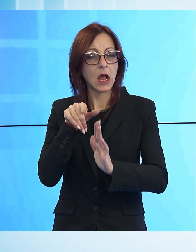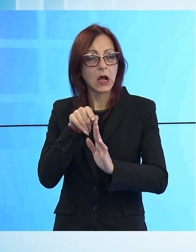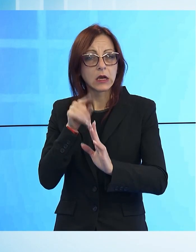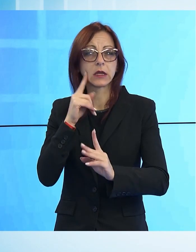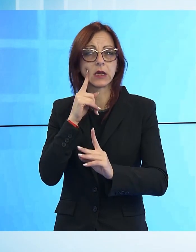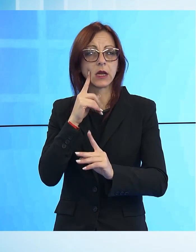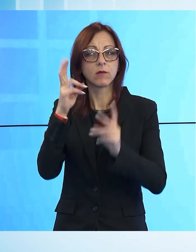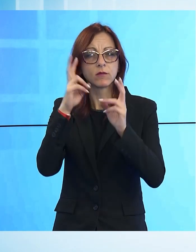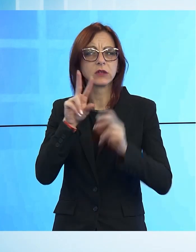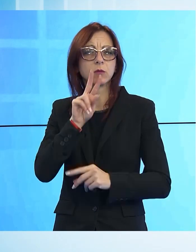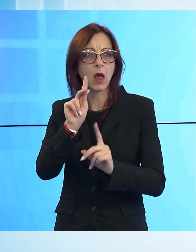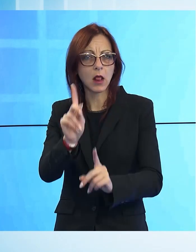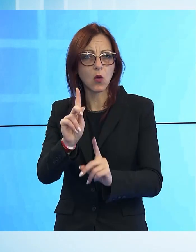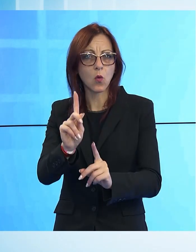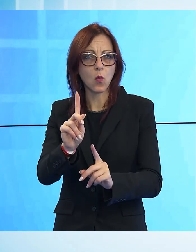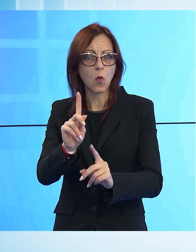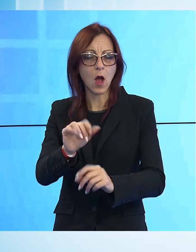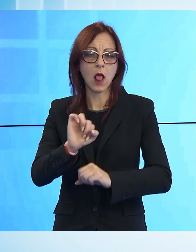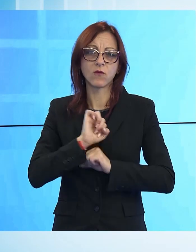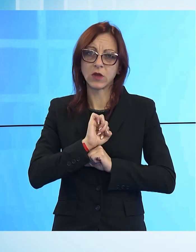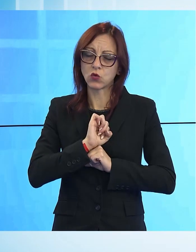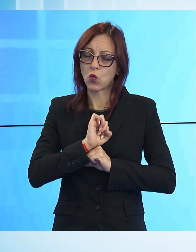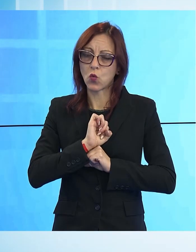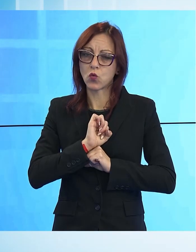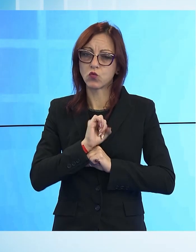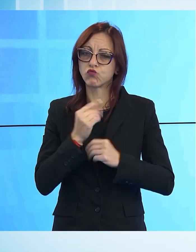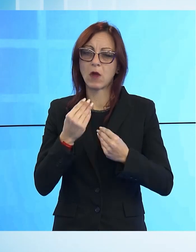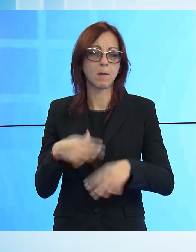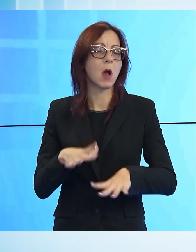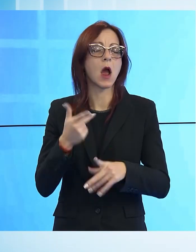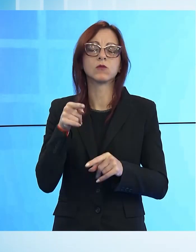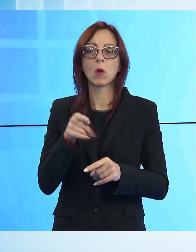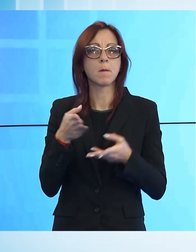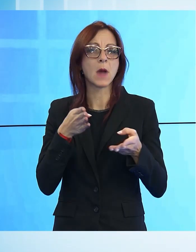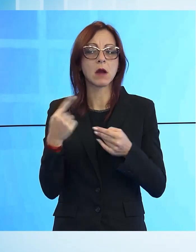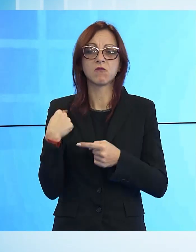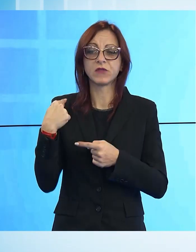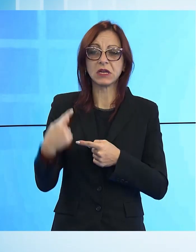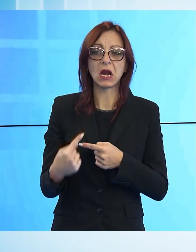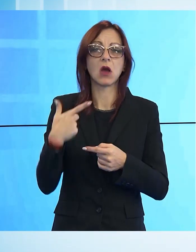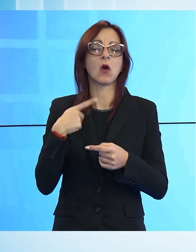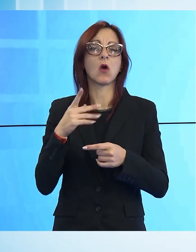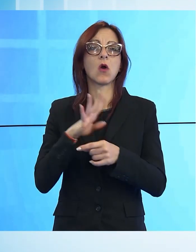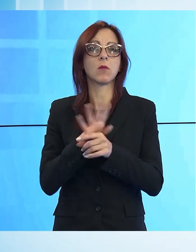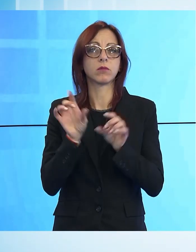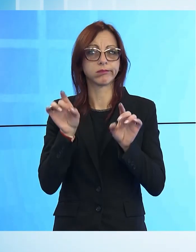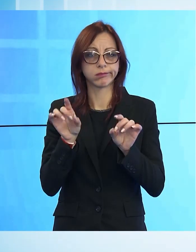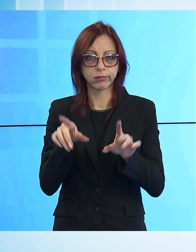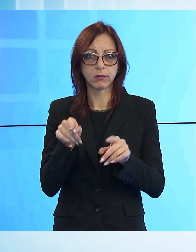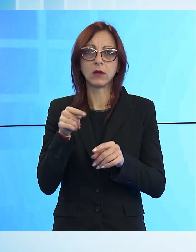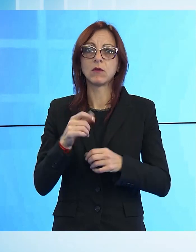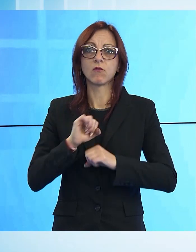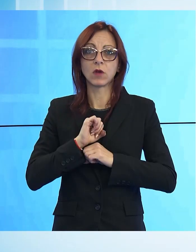'accento sulla perdita di fiducia che in questo periodo di pandemia ha colpito molte persone. Allora questa